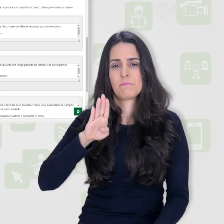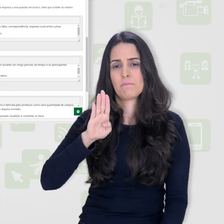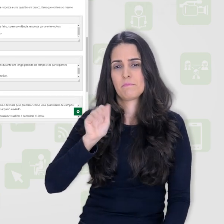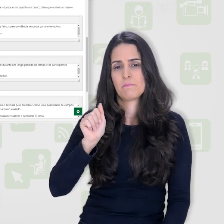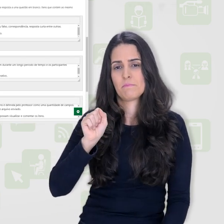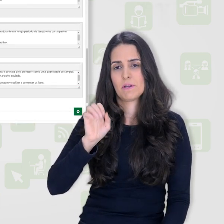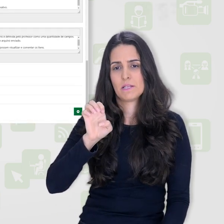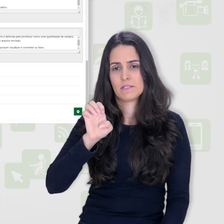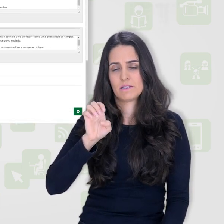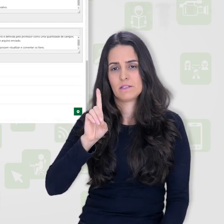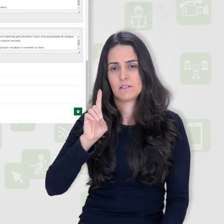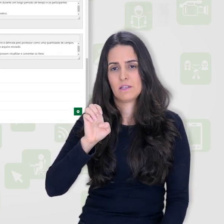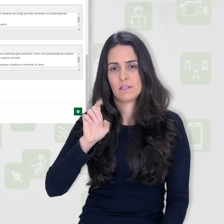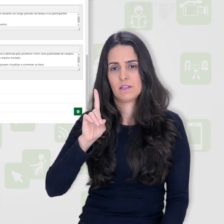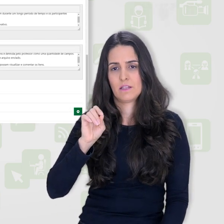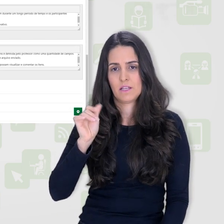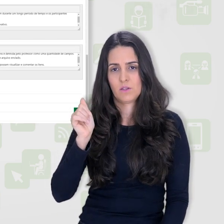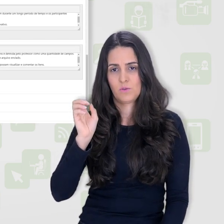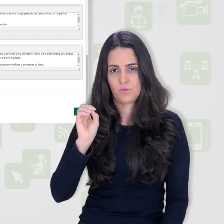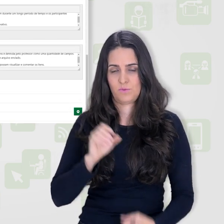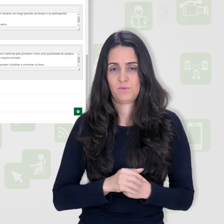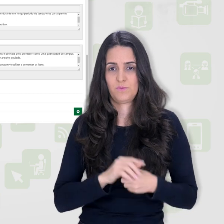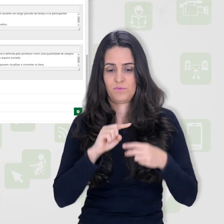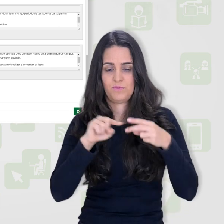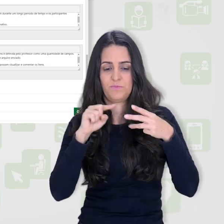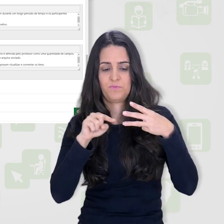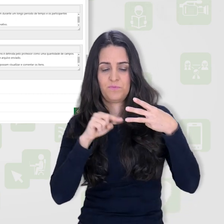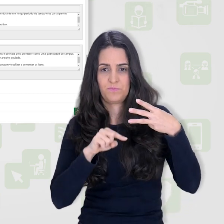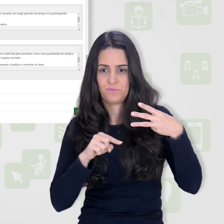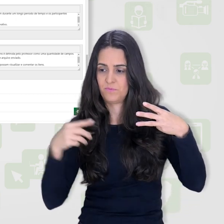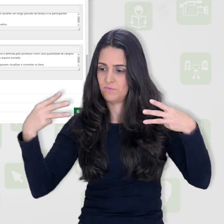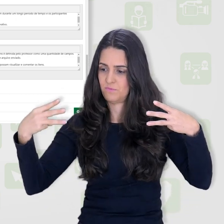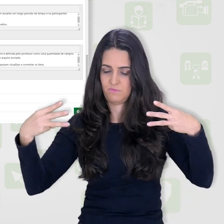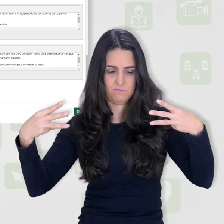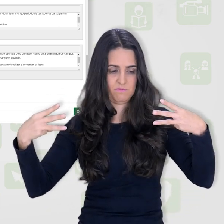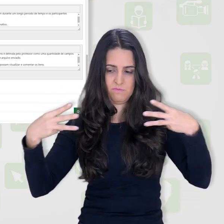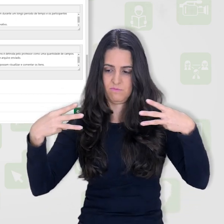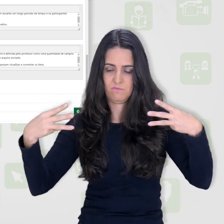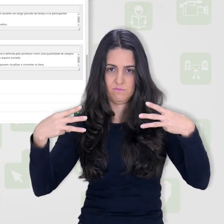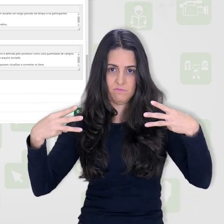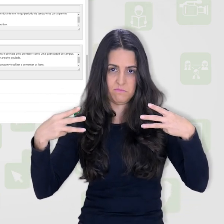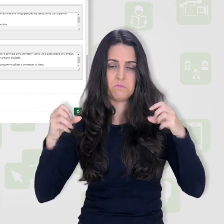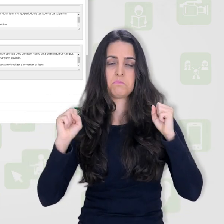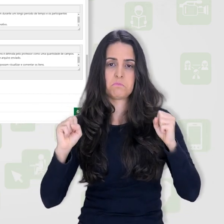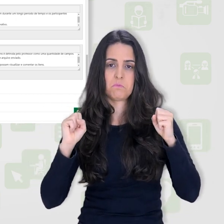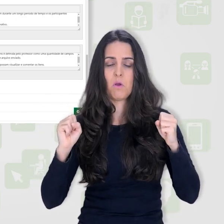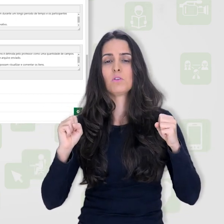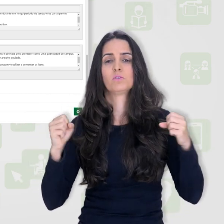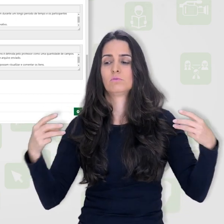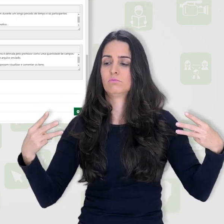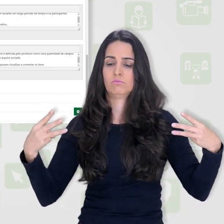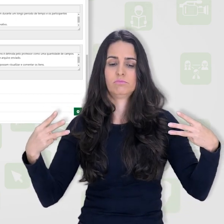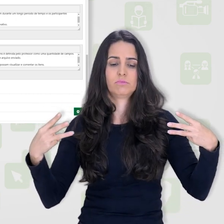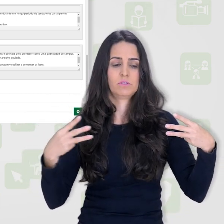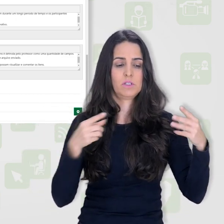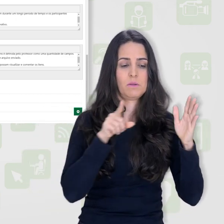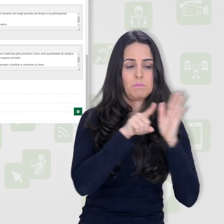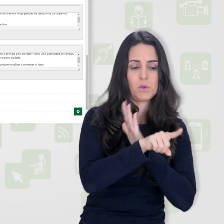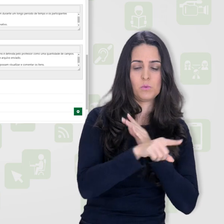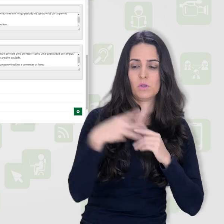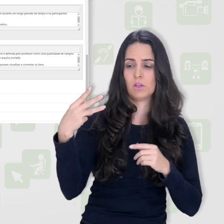três afirmativas e três respostas as quais elas estão associadas, mas eu poderia ainda colocar